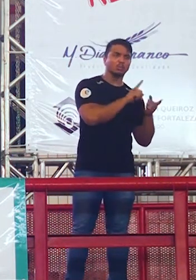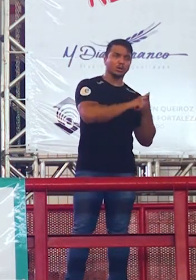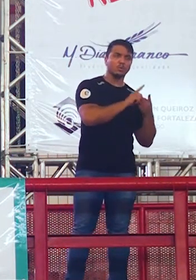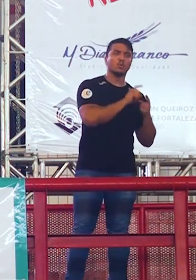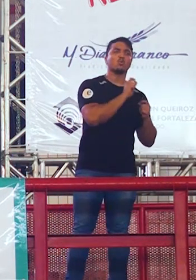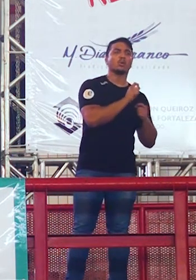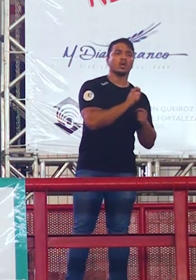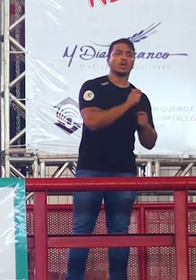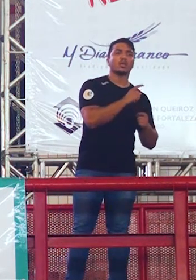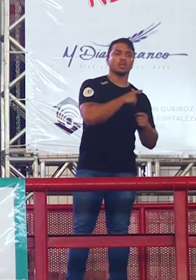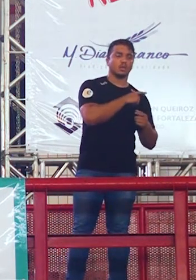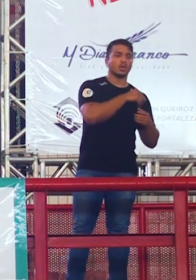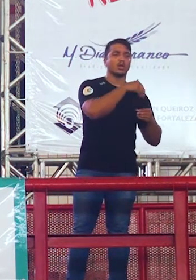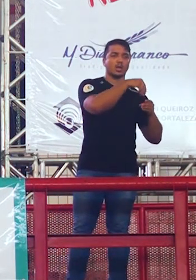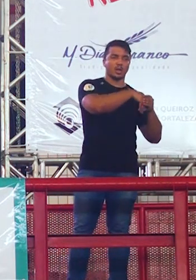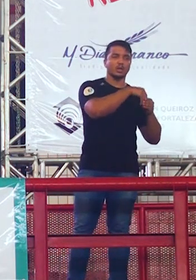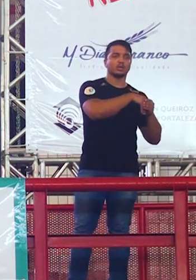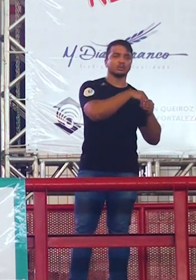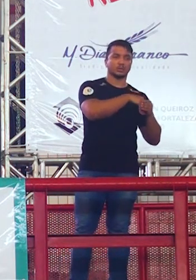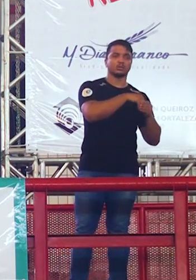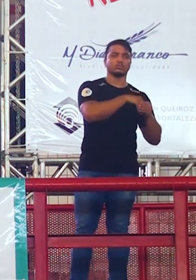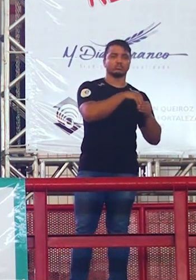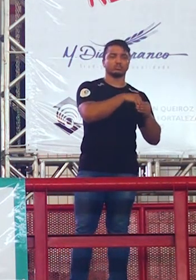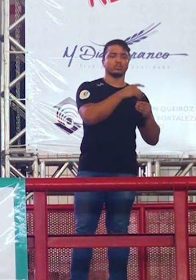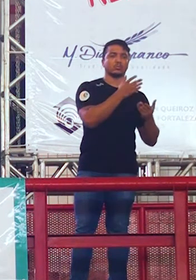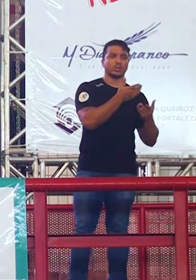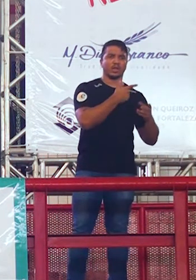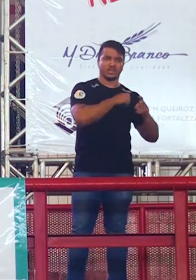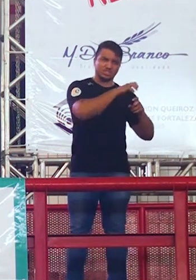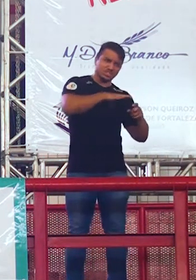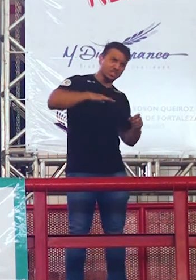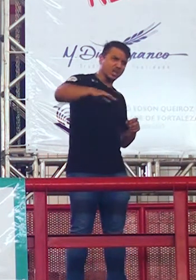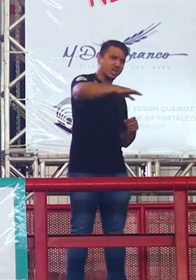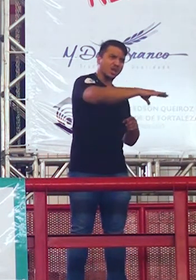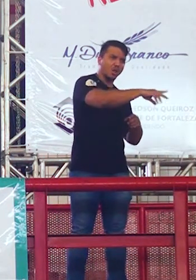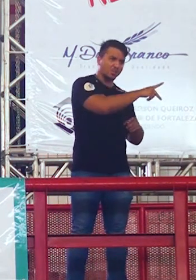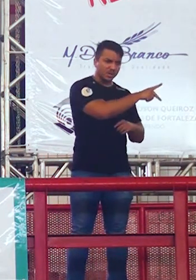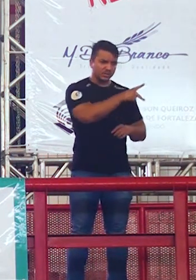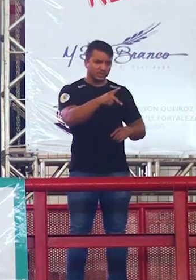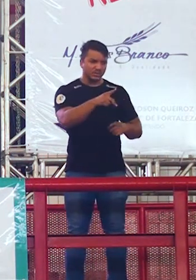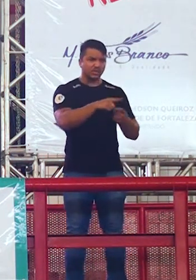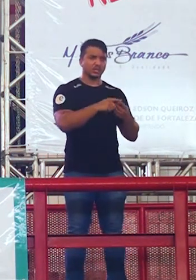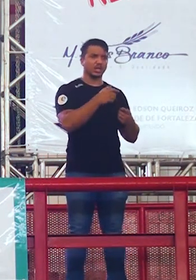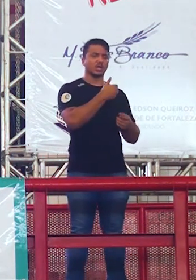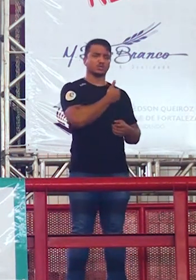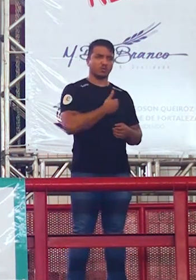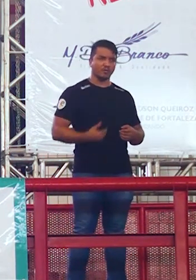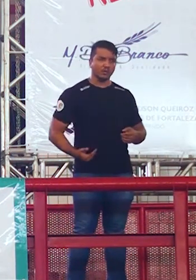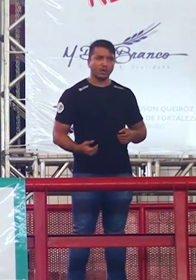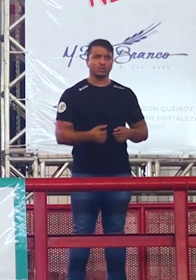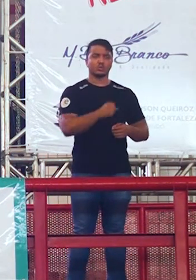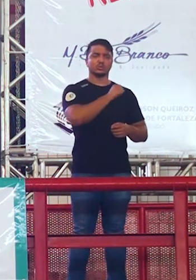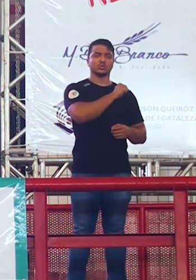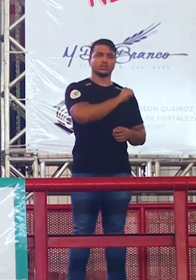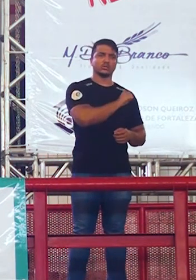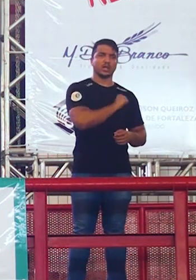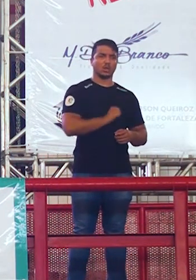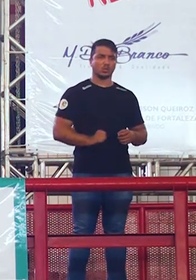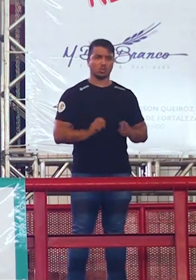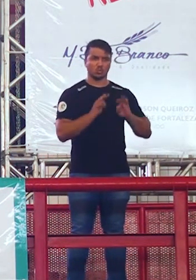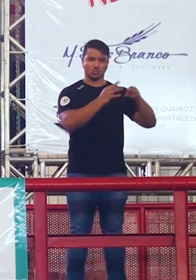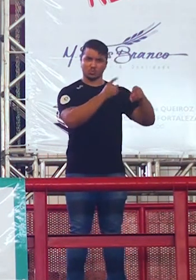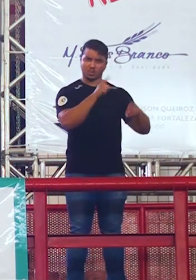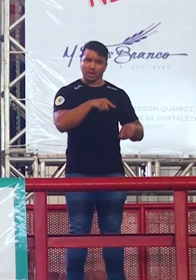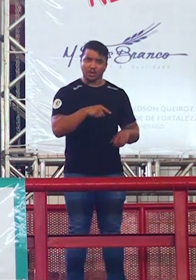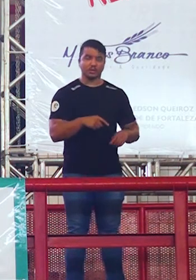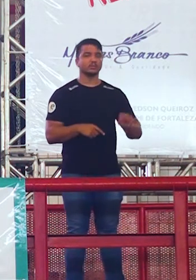também. Em 2002 foi eleições gerais professor para presidente para governador senador deputado foi